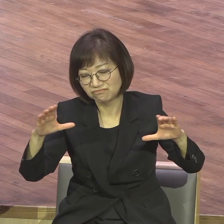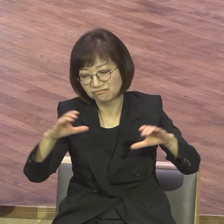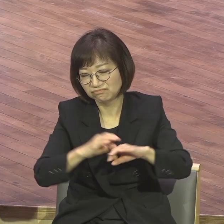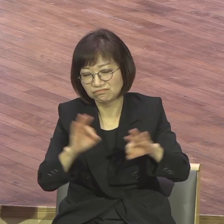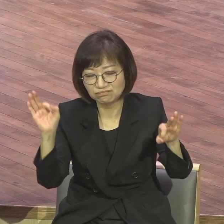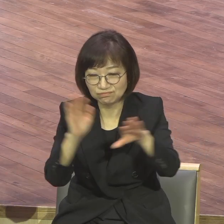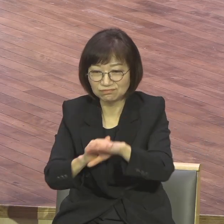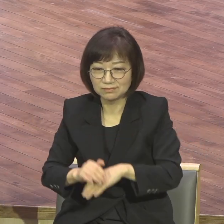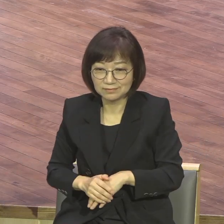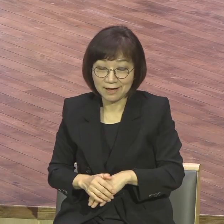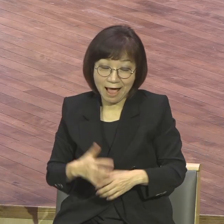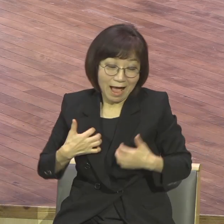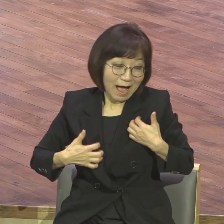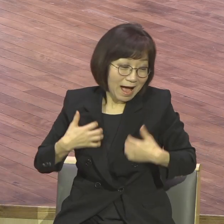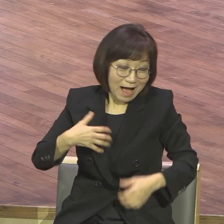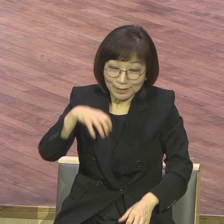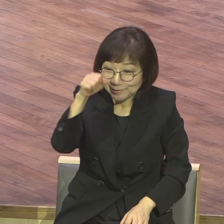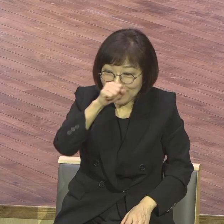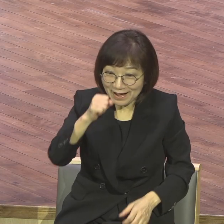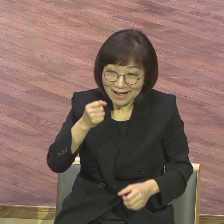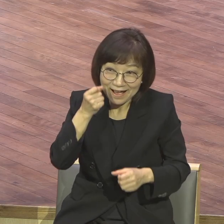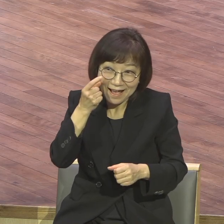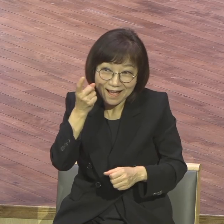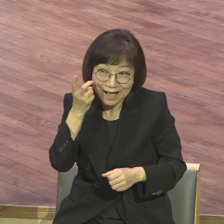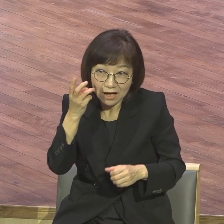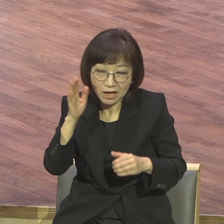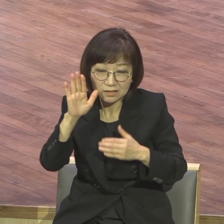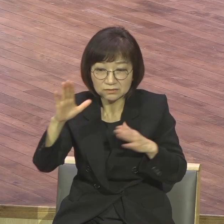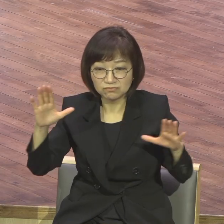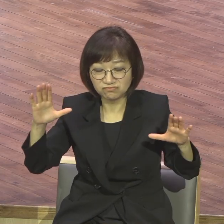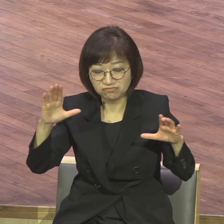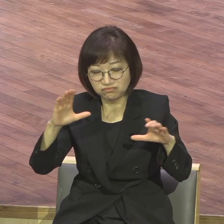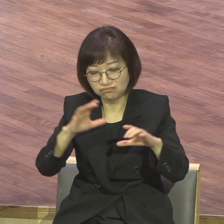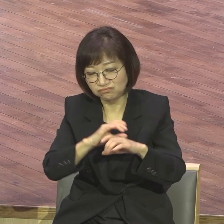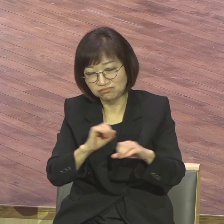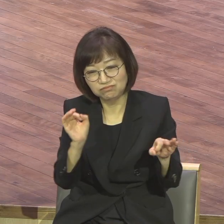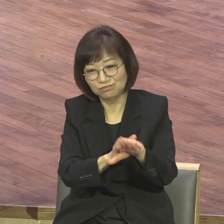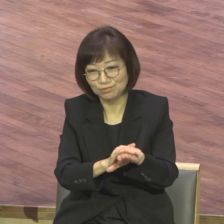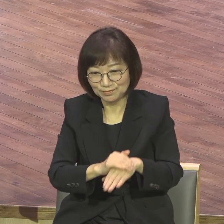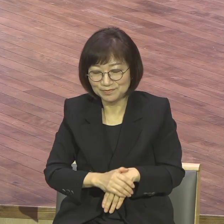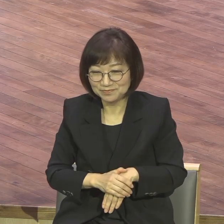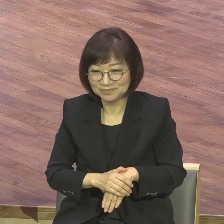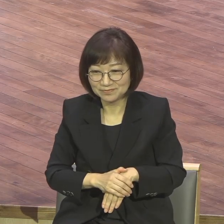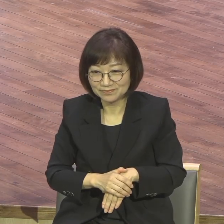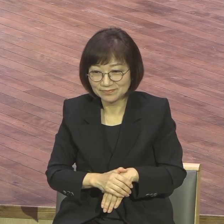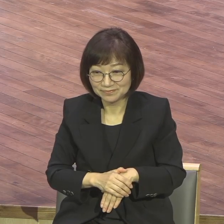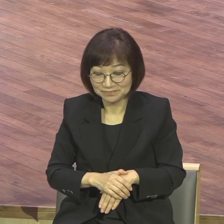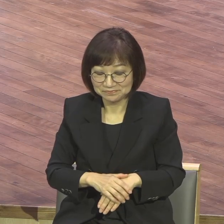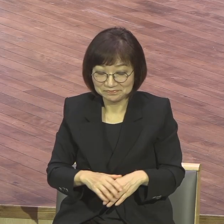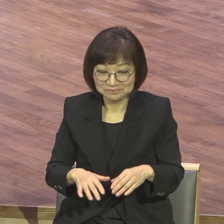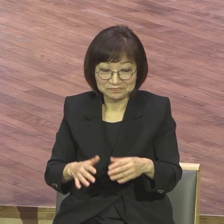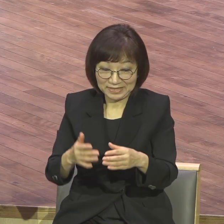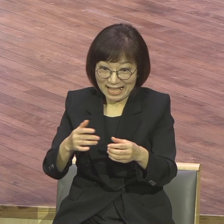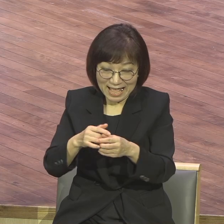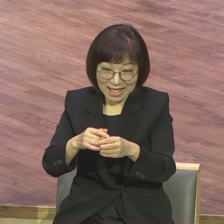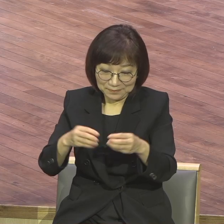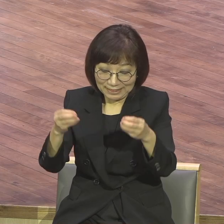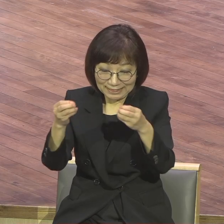것은 잠깐 기분 좋고 몇 달, 몇 년 좋은데 그 다음 확 시들어져요. 급전직하라는 말이 있잖아요. 갑작스럽게